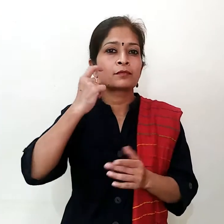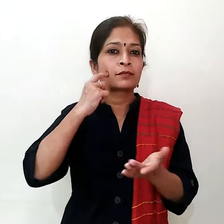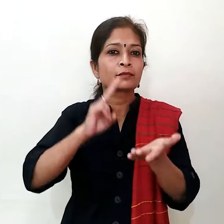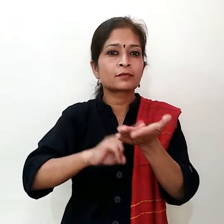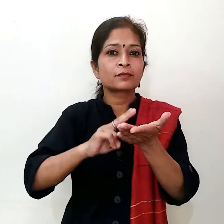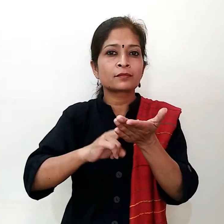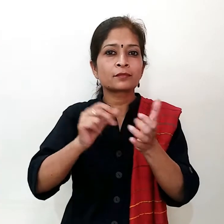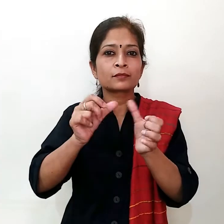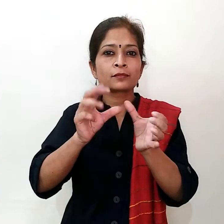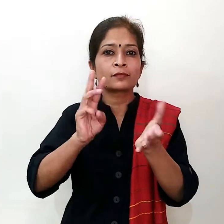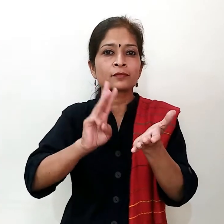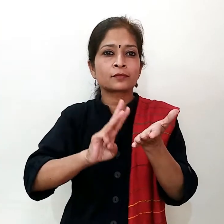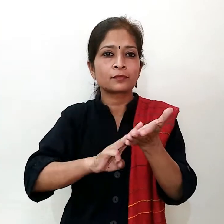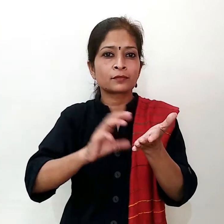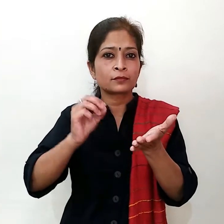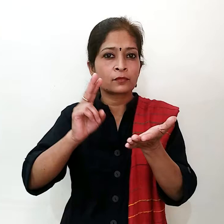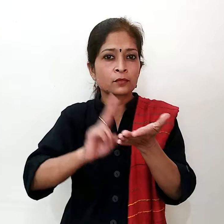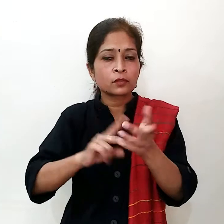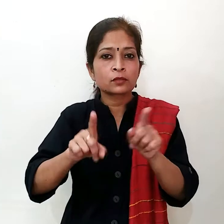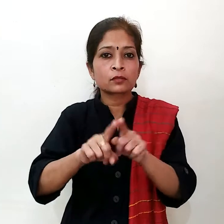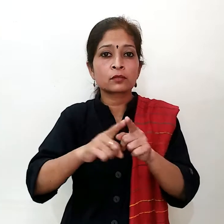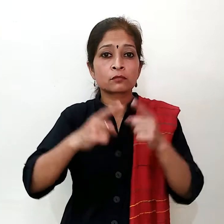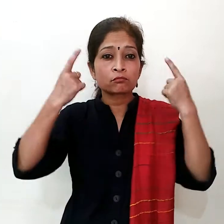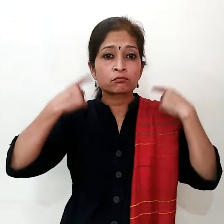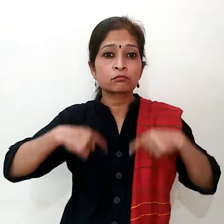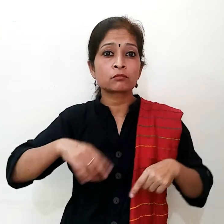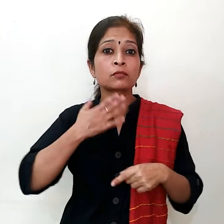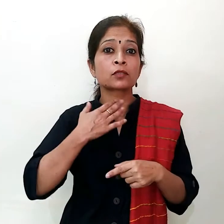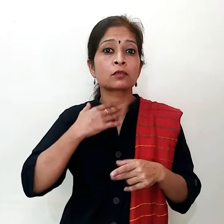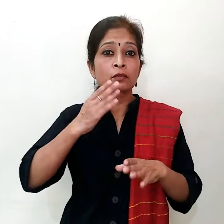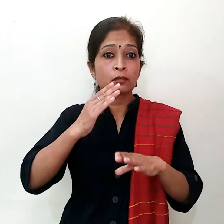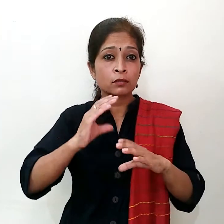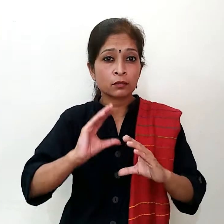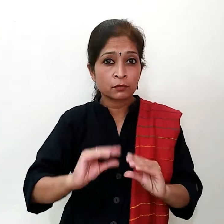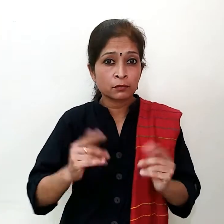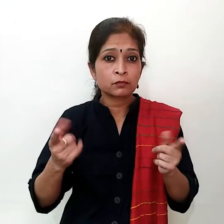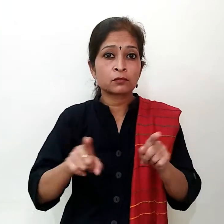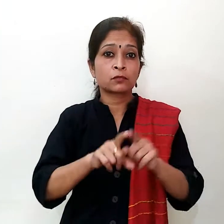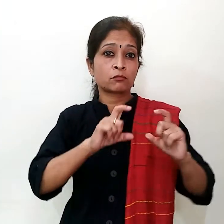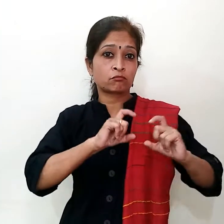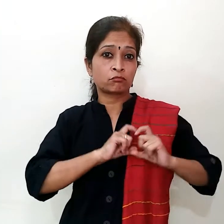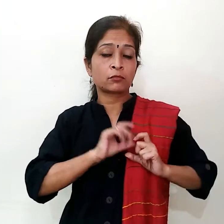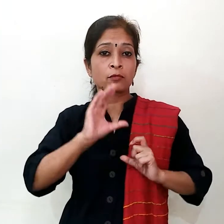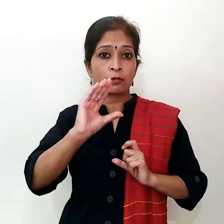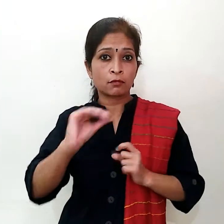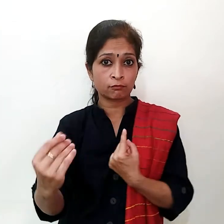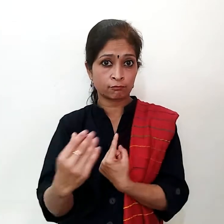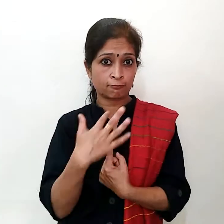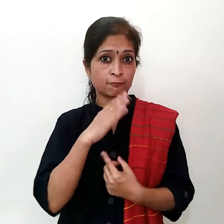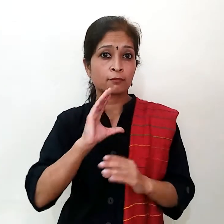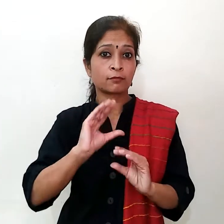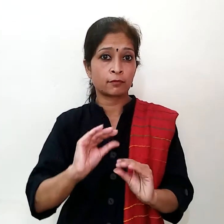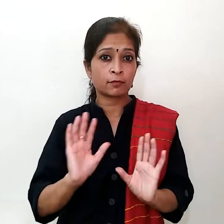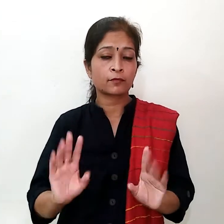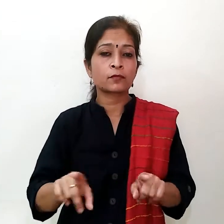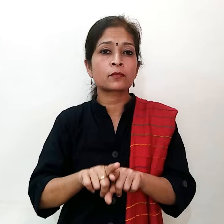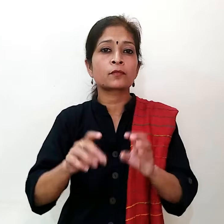दालजीनी में एंटी ऑक्सिडेंट पाई जाते हैं या ब्लेट शूगर लेबल और हिर्दे रोग के जोगिम को भी कम करता है